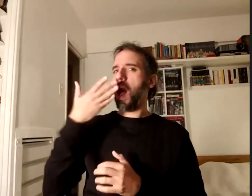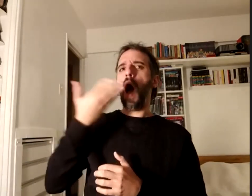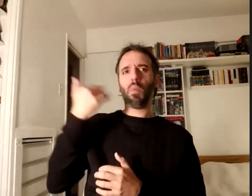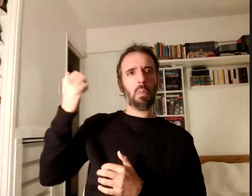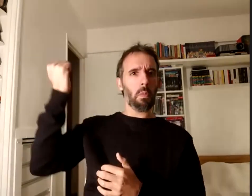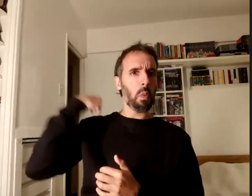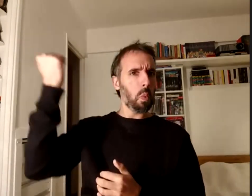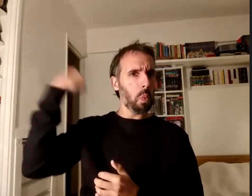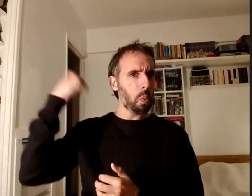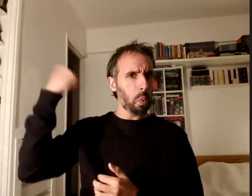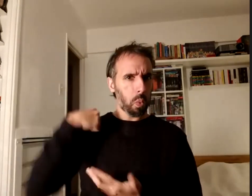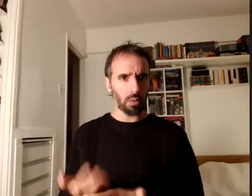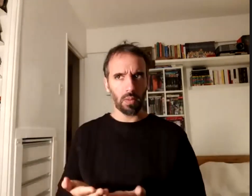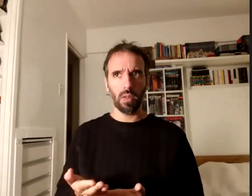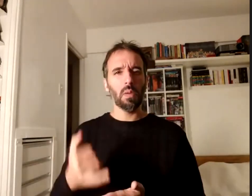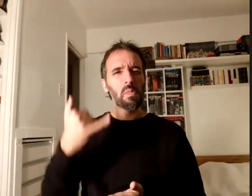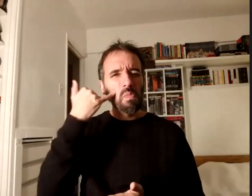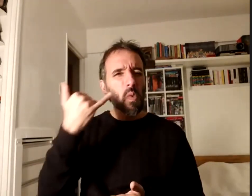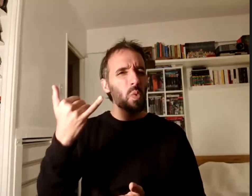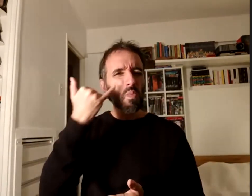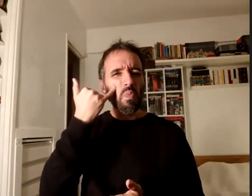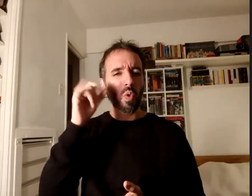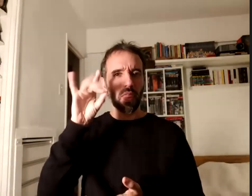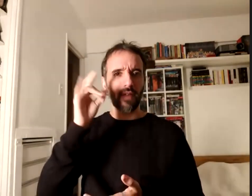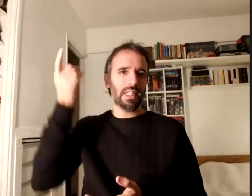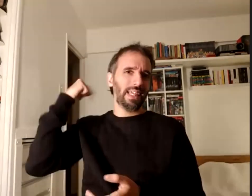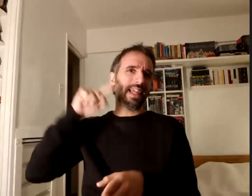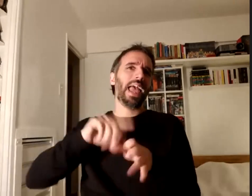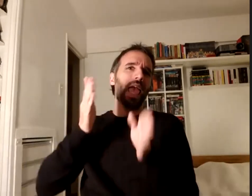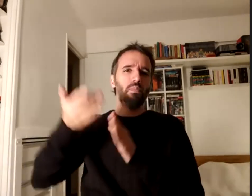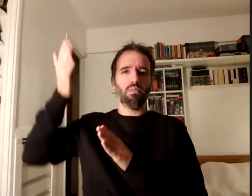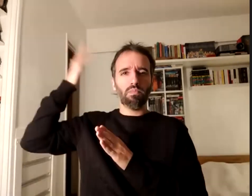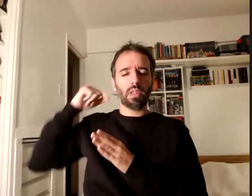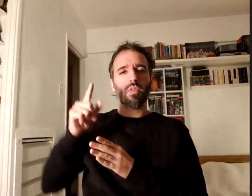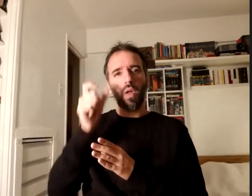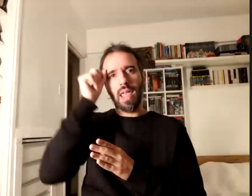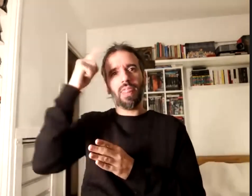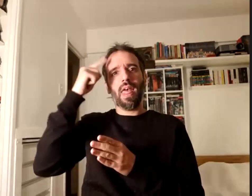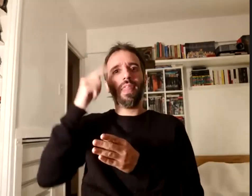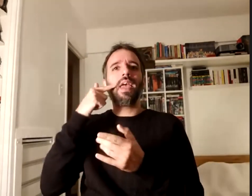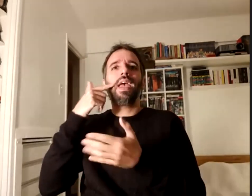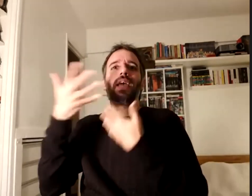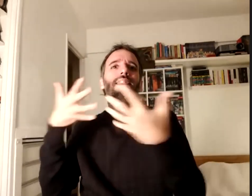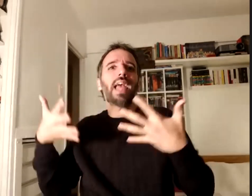muy muy difícil en esa época la idea de integración ese discurso no